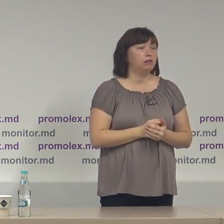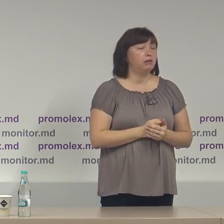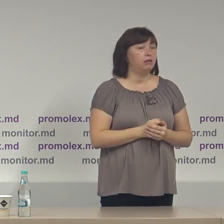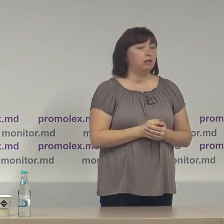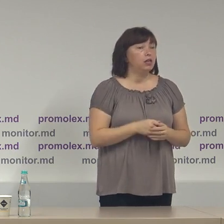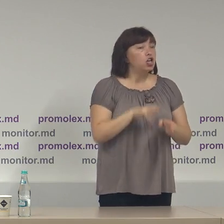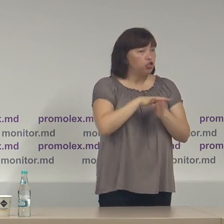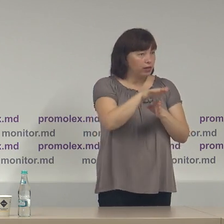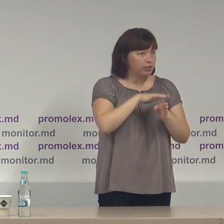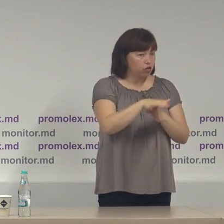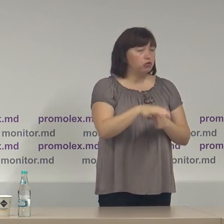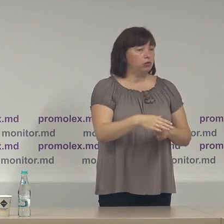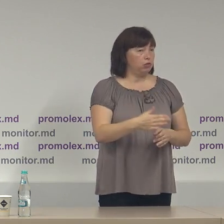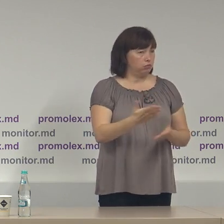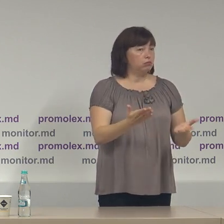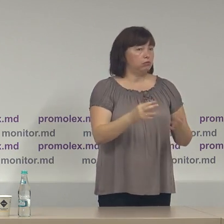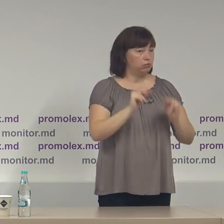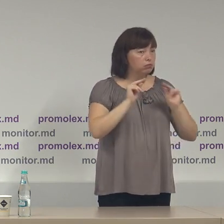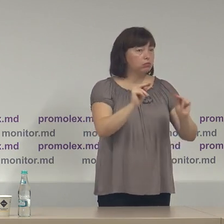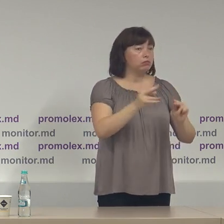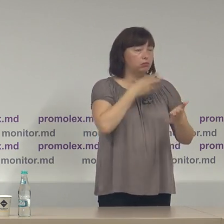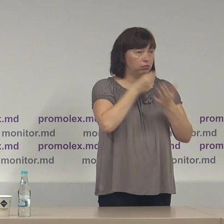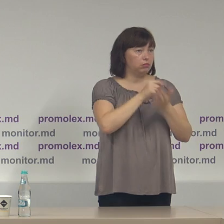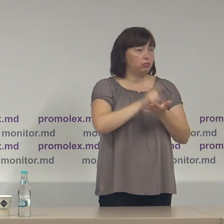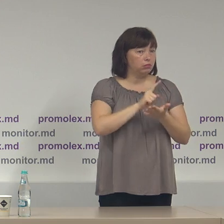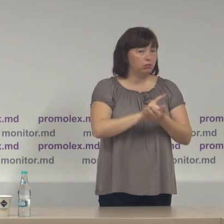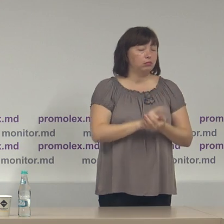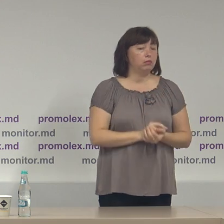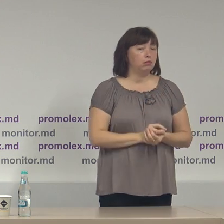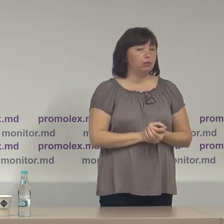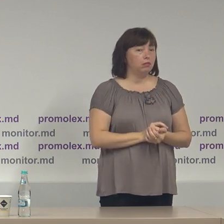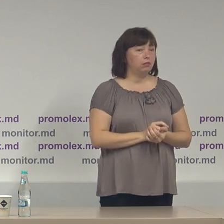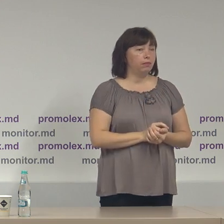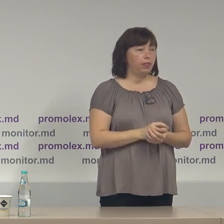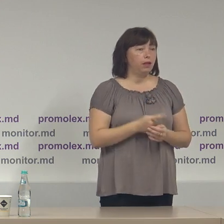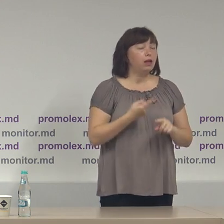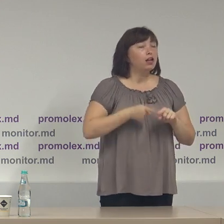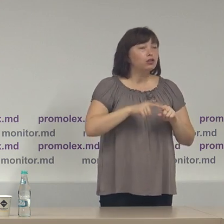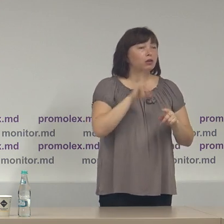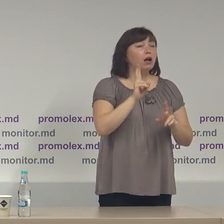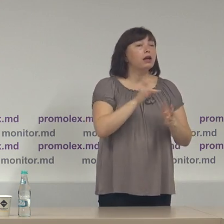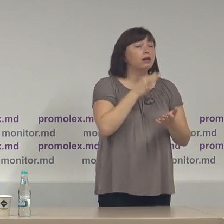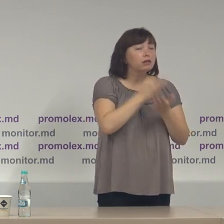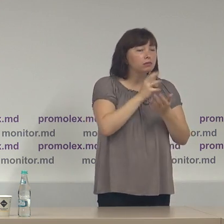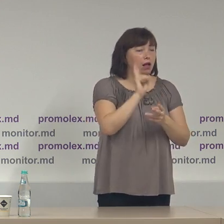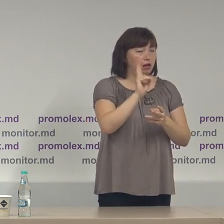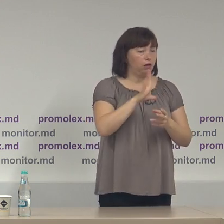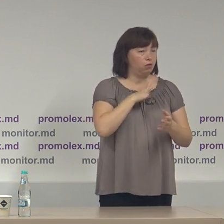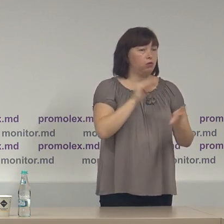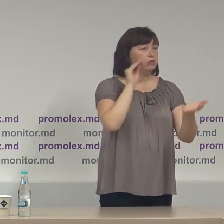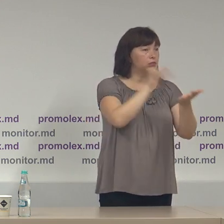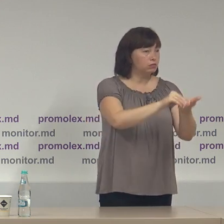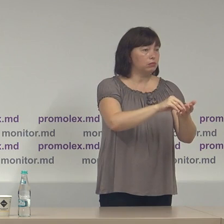își exercită cu bună credință mandatul și își îndeplinește cu bună credință acele responsabilități și atribuții care